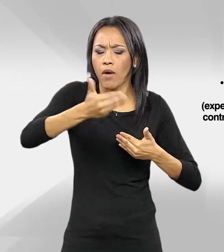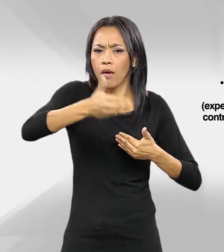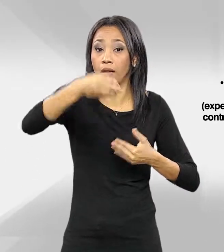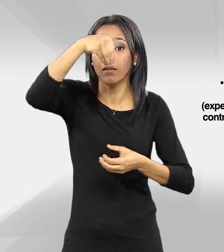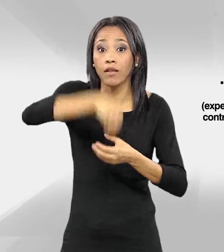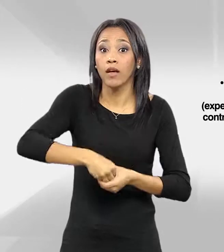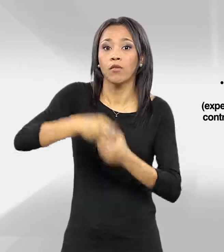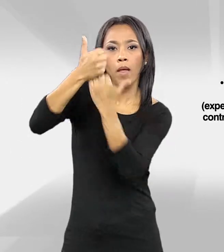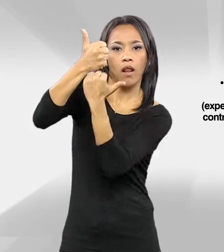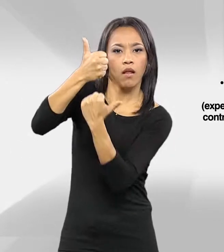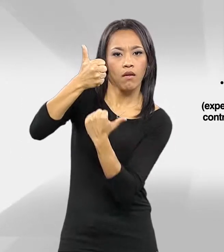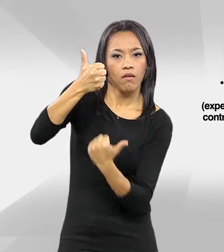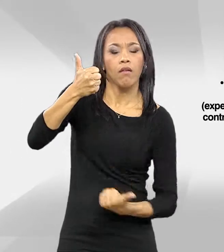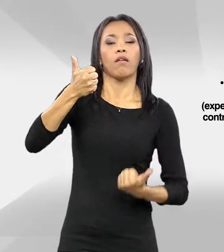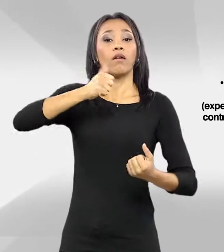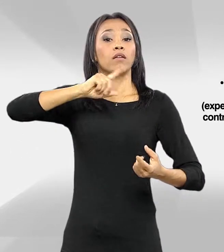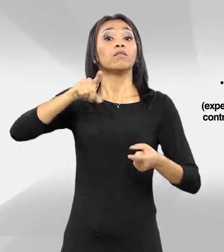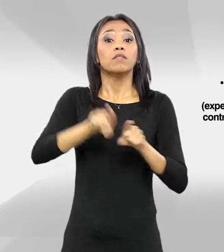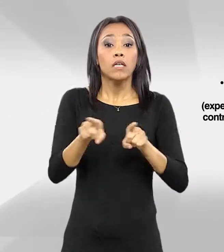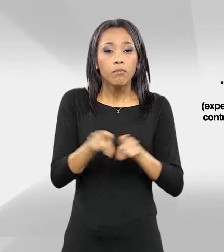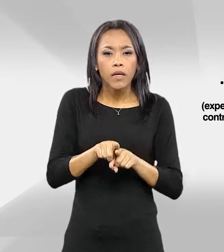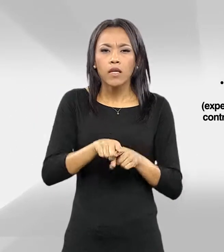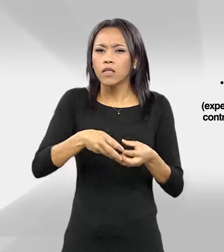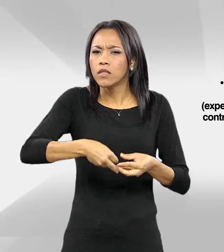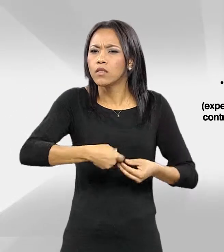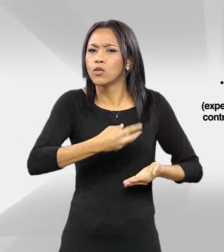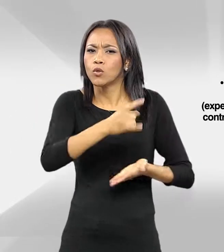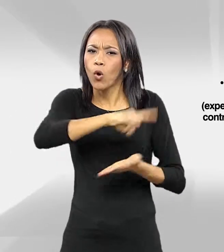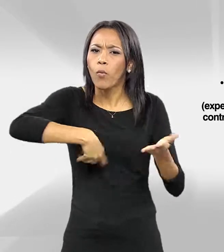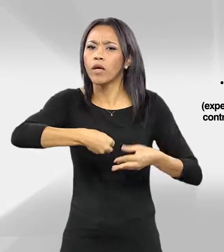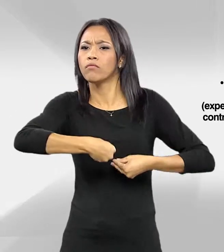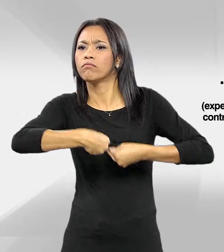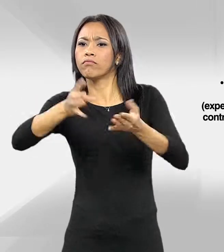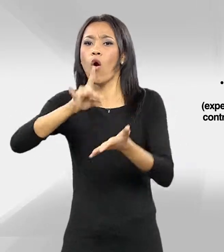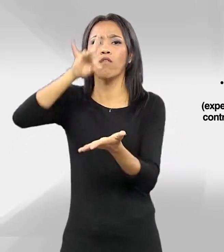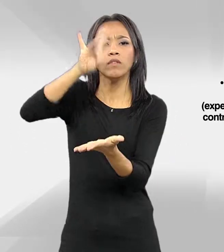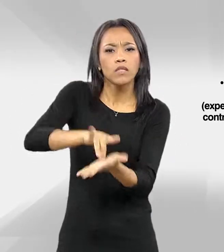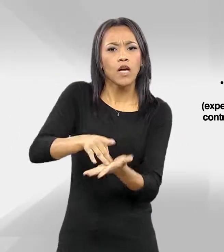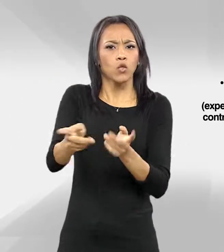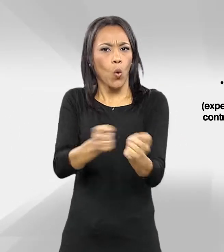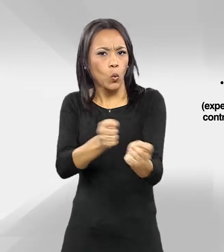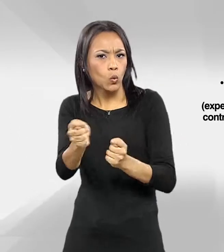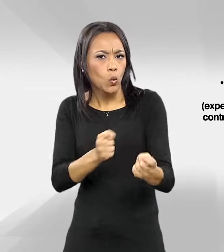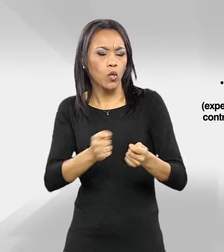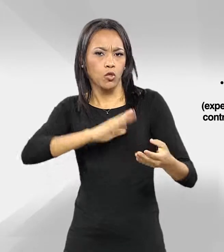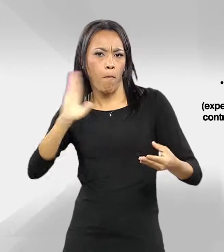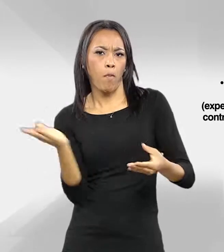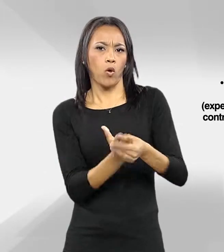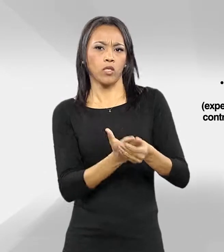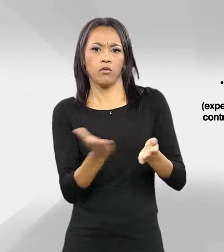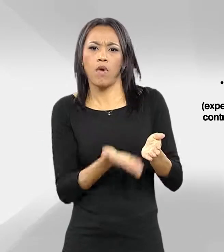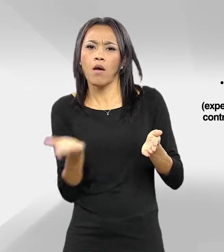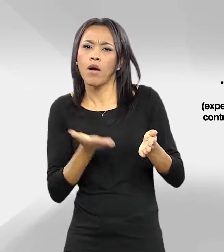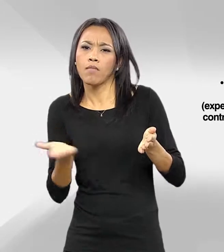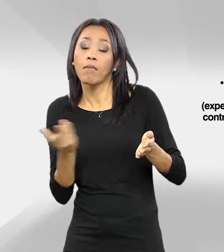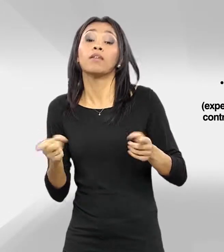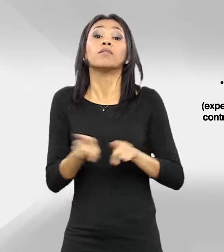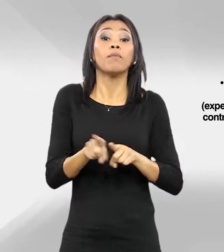administrativa, expedição e controle de documentos oficiais, controle processual, controle de agenda,